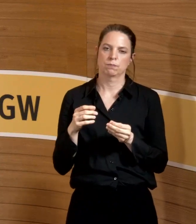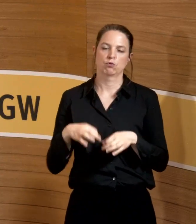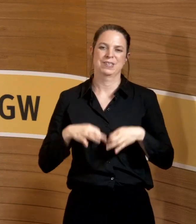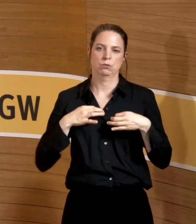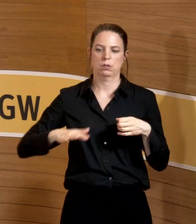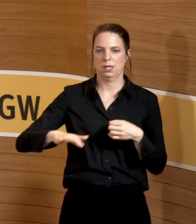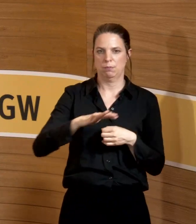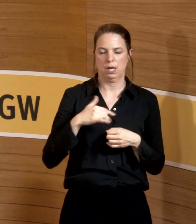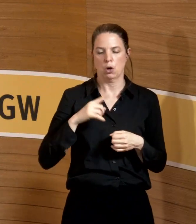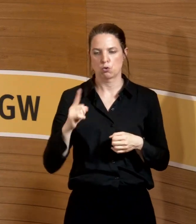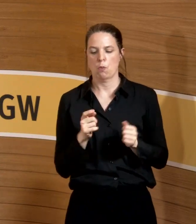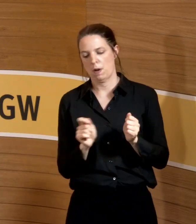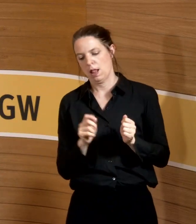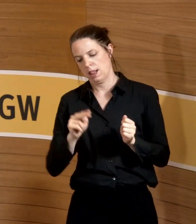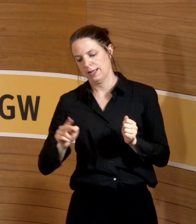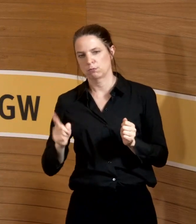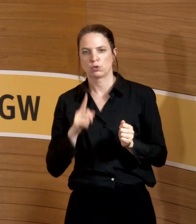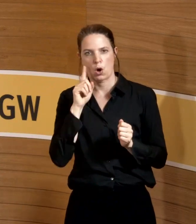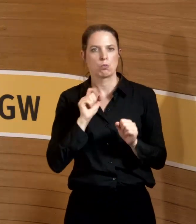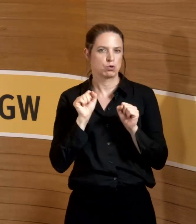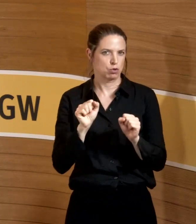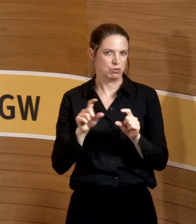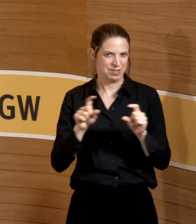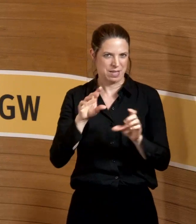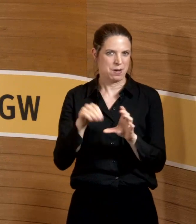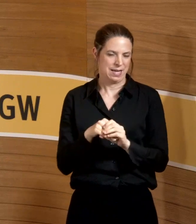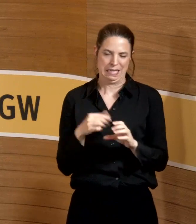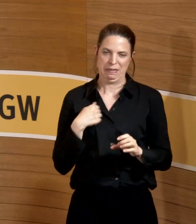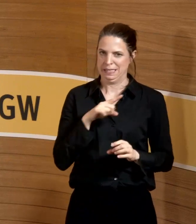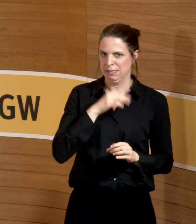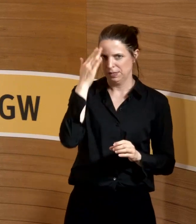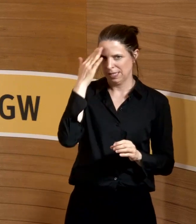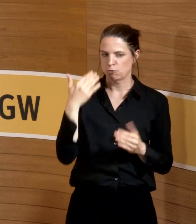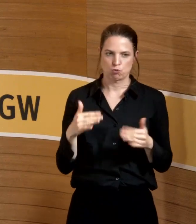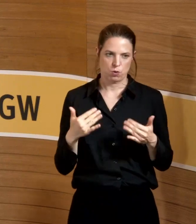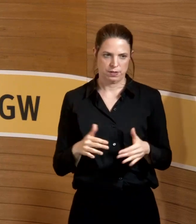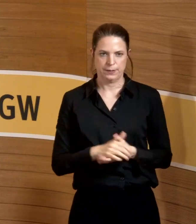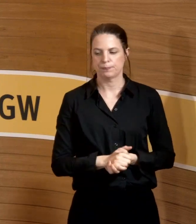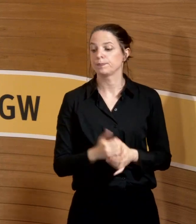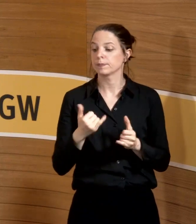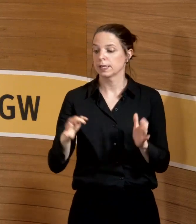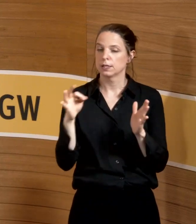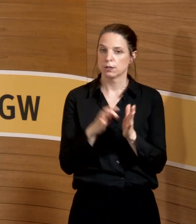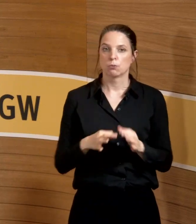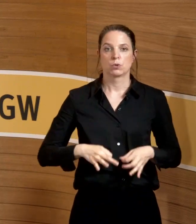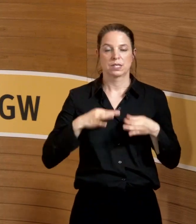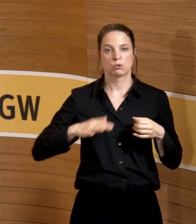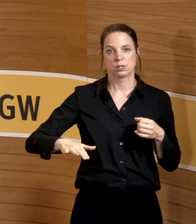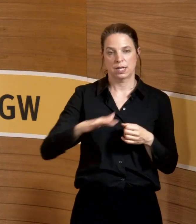reingucken. Da steht wohl auch was zum Mutterschutz drin, was ich jetzt auch noch nicht kenne. Dann kommen wir zu dem Punkt Gesundheitswesen,